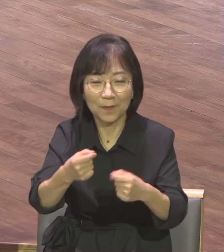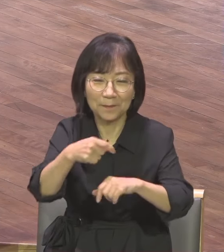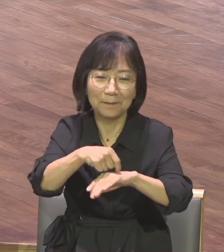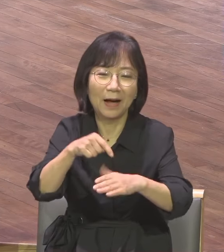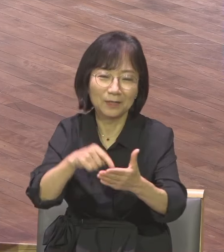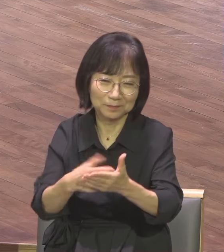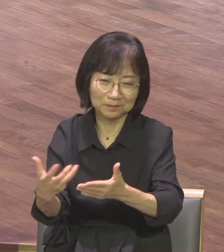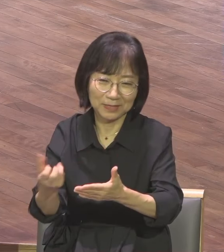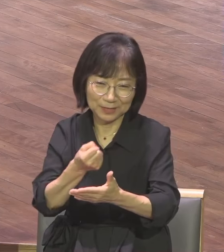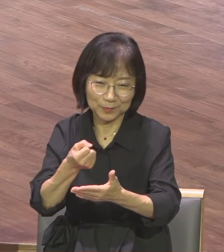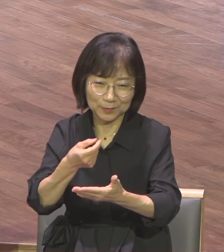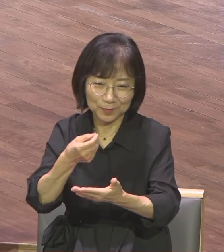후소예요